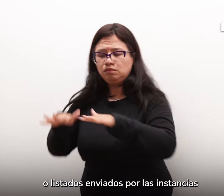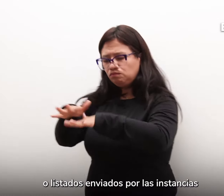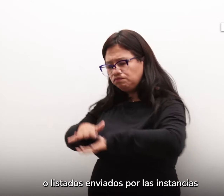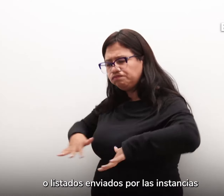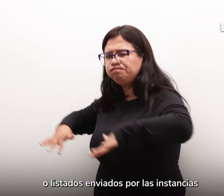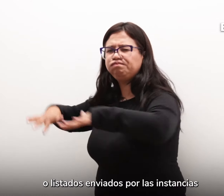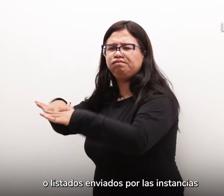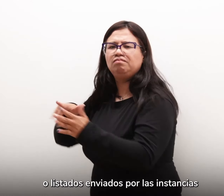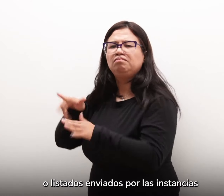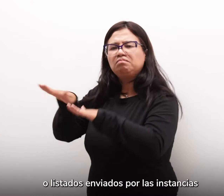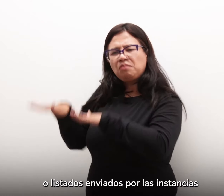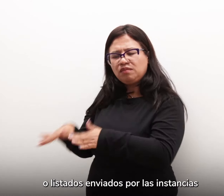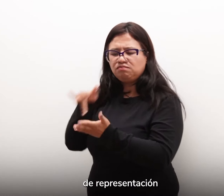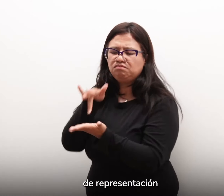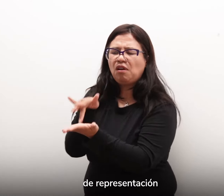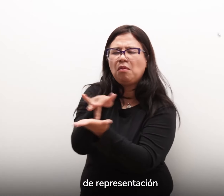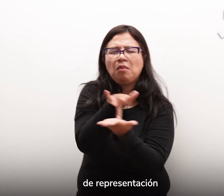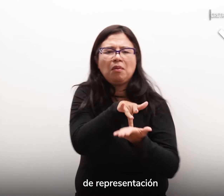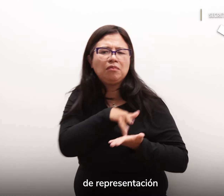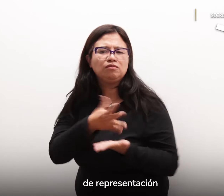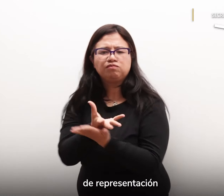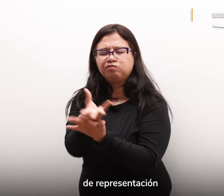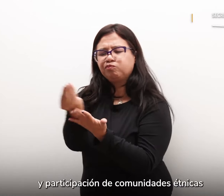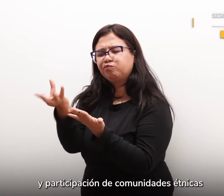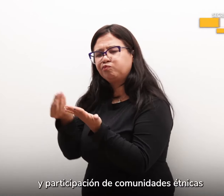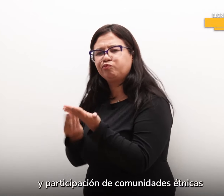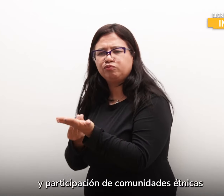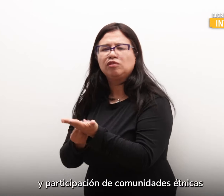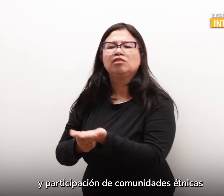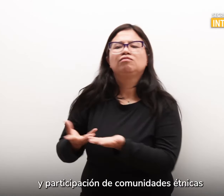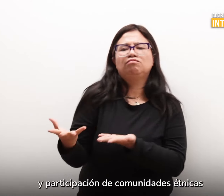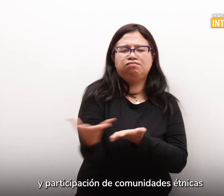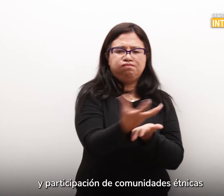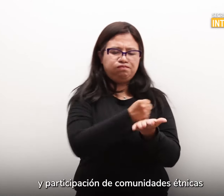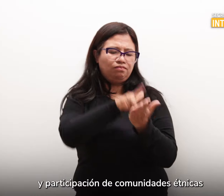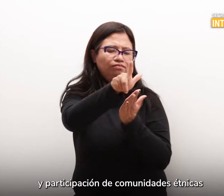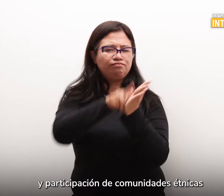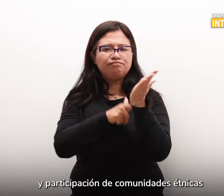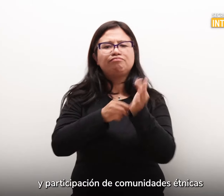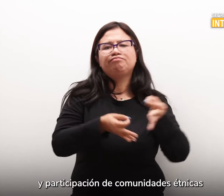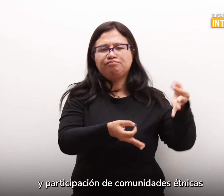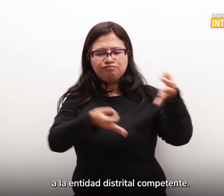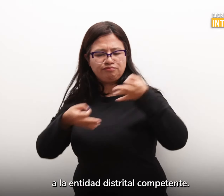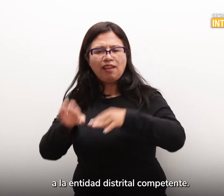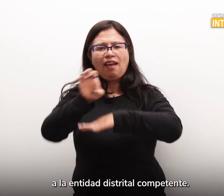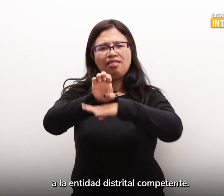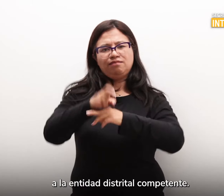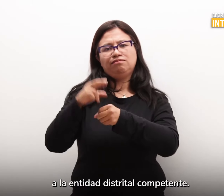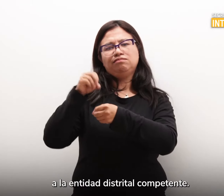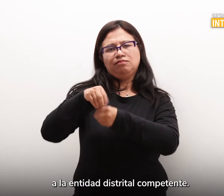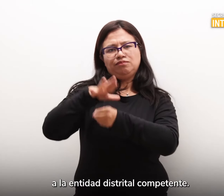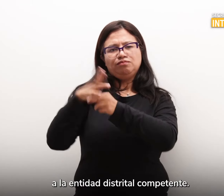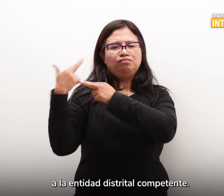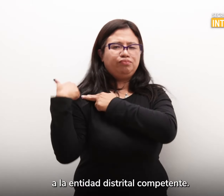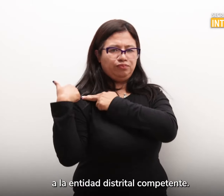enviados por las instancias de representación y participación de comunidades étnicas a la entidad distrital competente